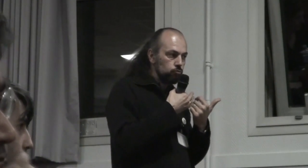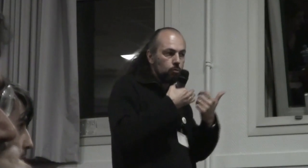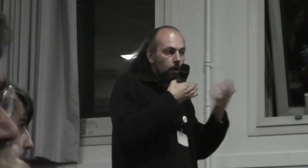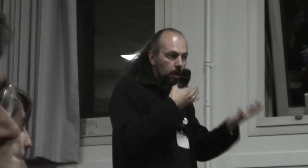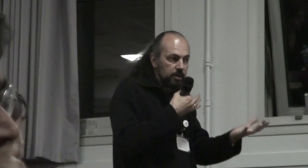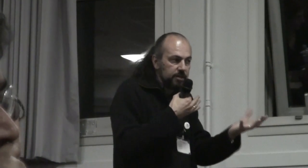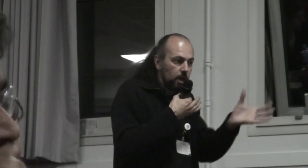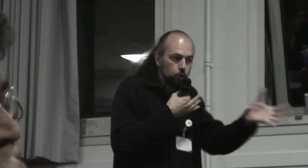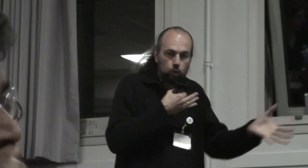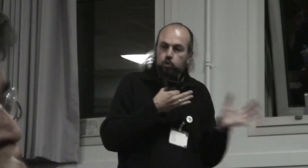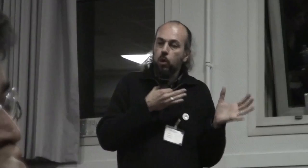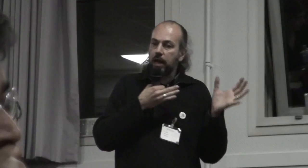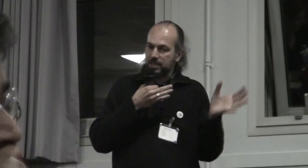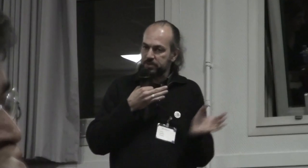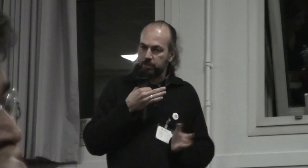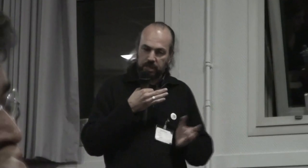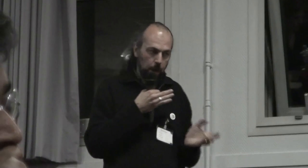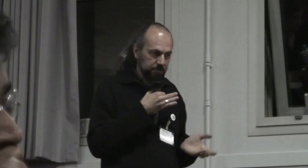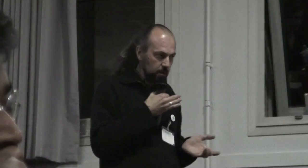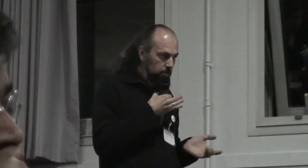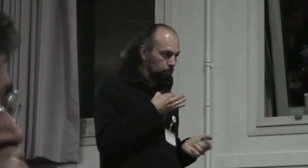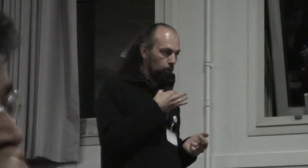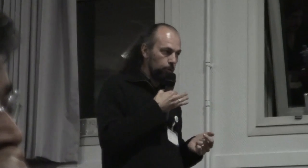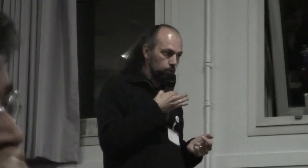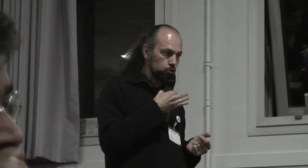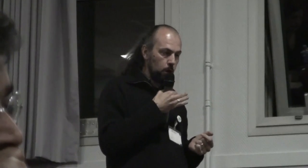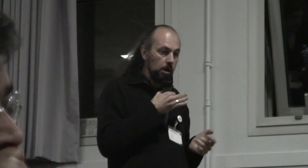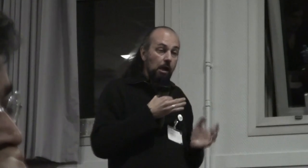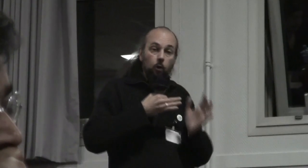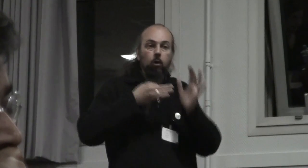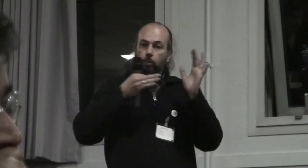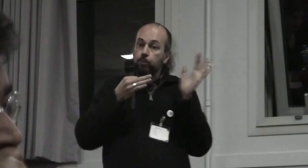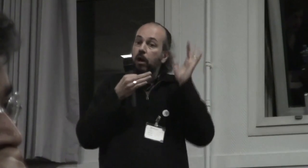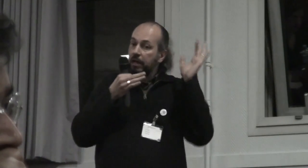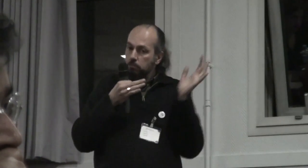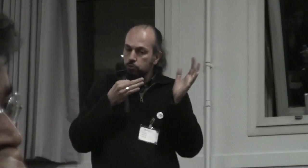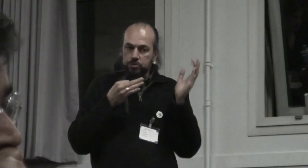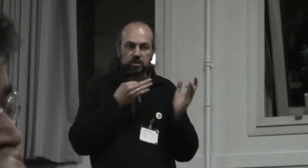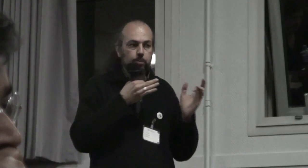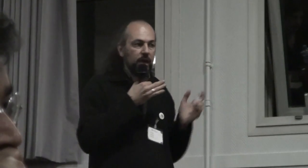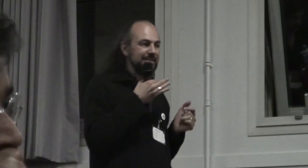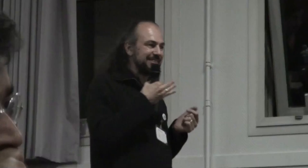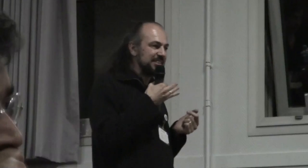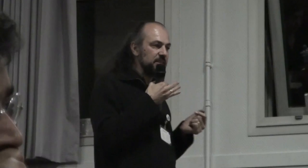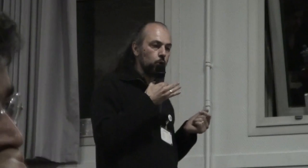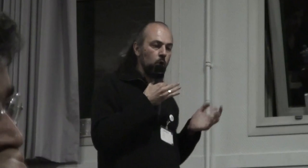il y a donc soit la responsabilité parentale pour le choix on pourrait une société pourrait décider que